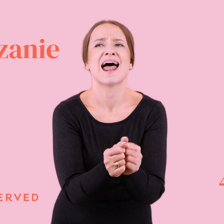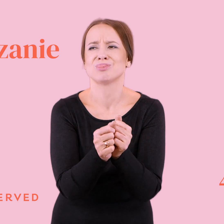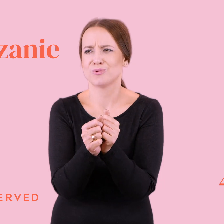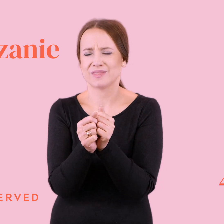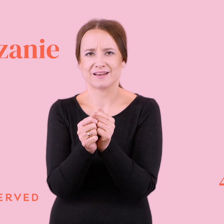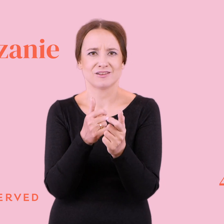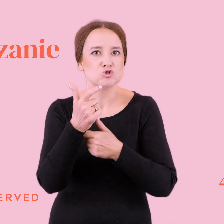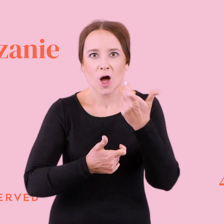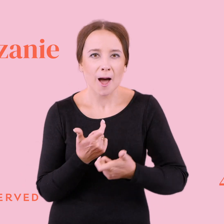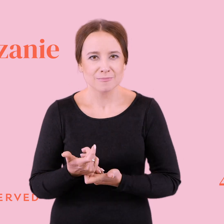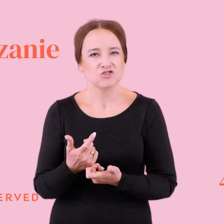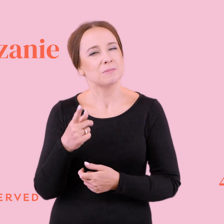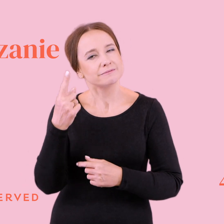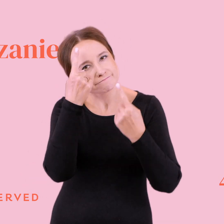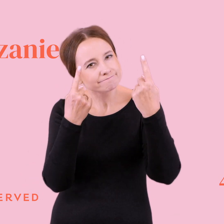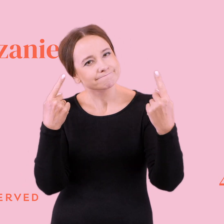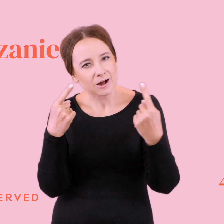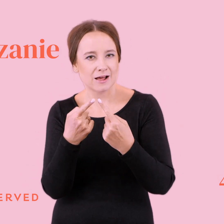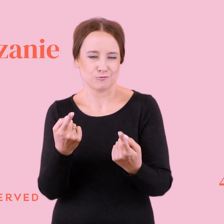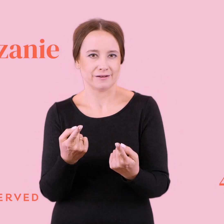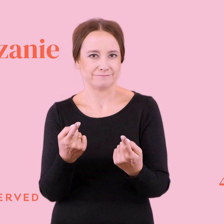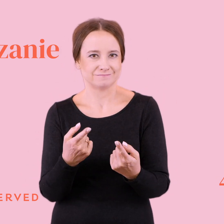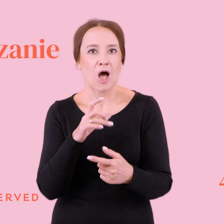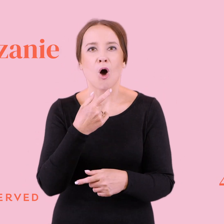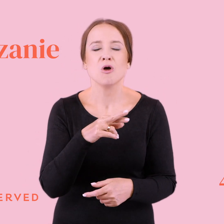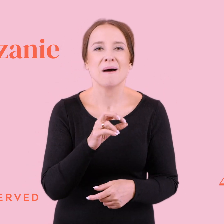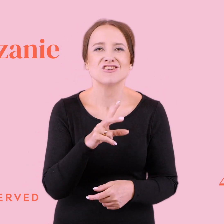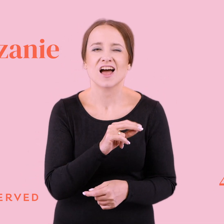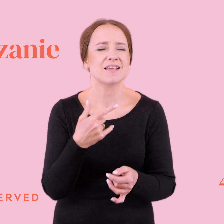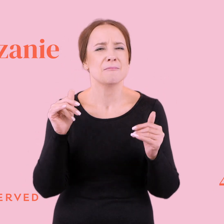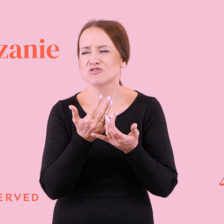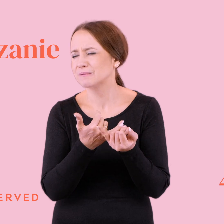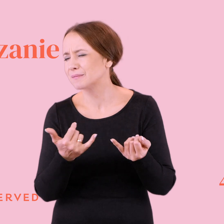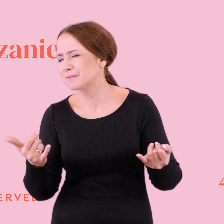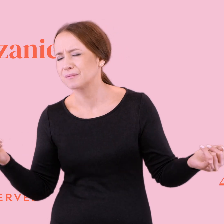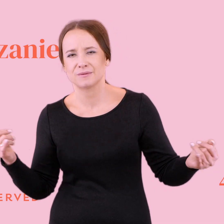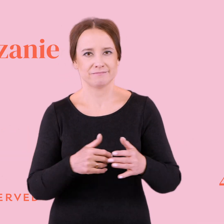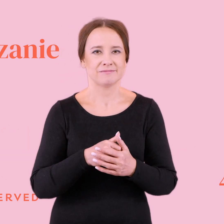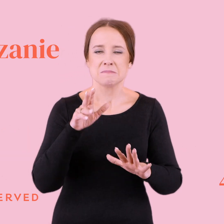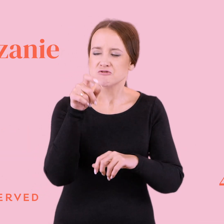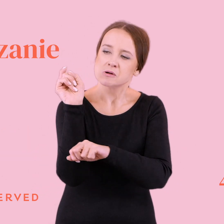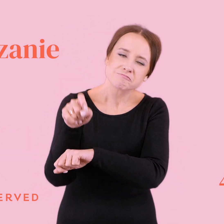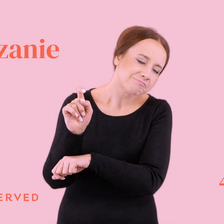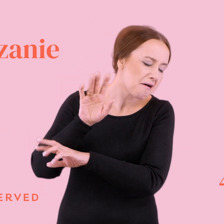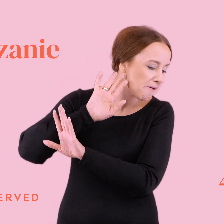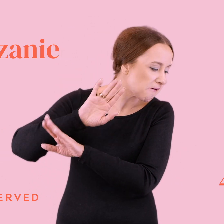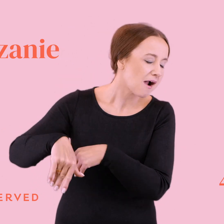myśli. No serio, no. Odrobaczanie może w ogóle przejmować wiele różnych form. Ignorowania. Można udawać, że na przykład się coś